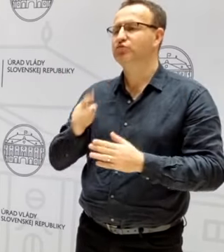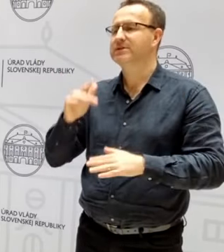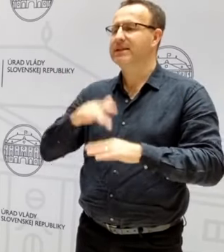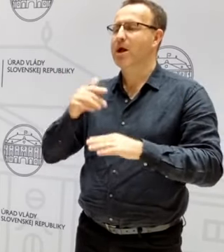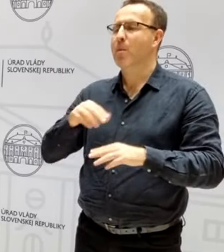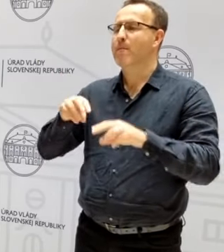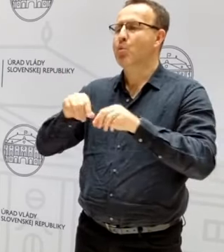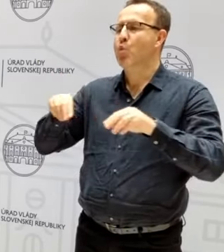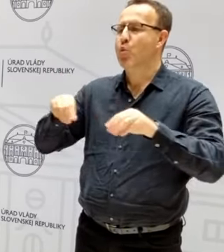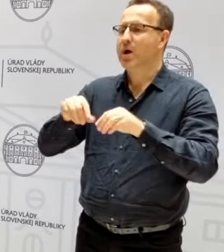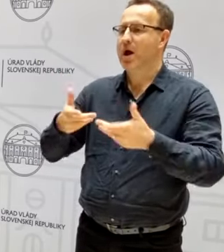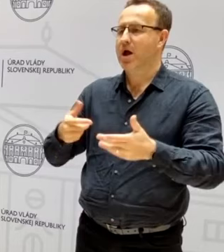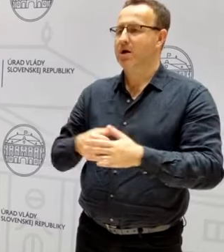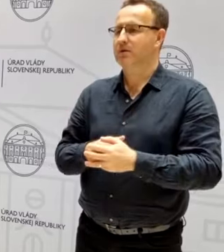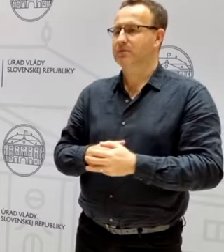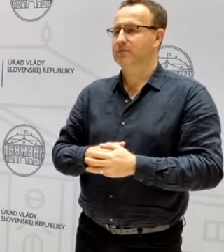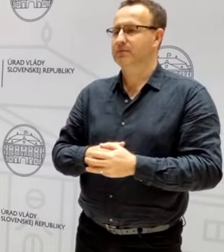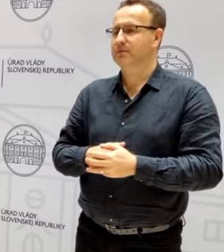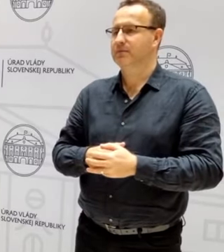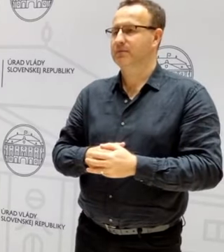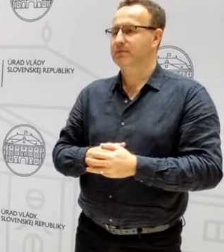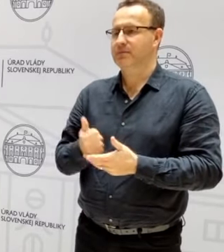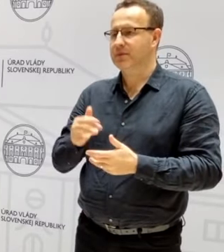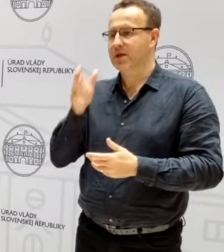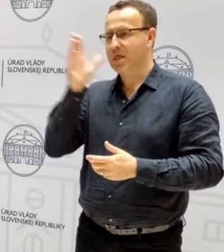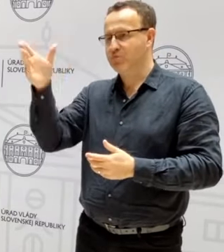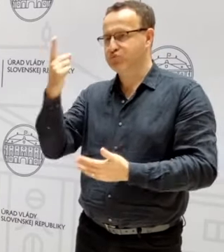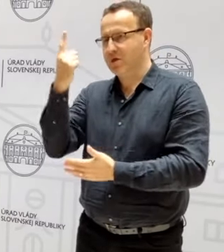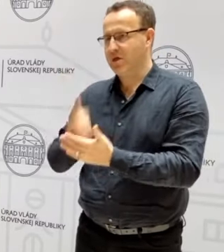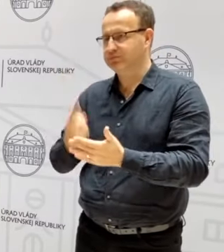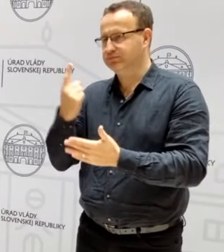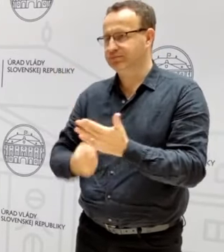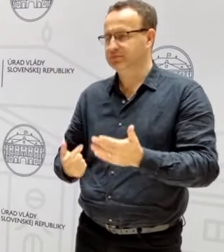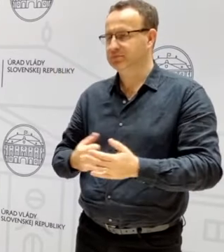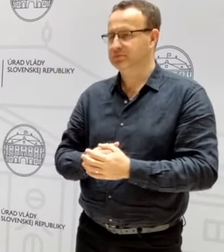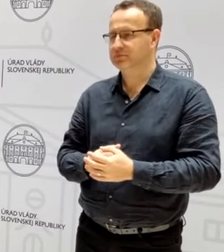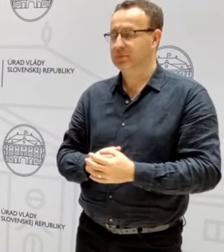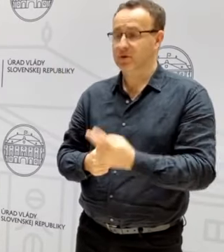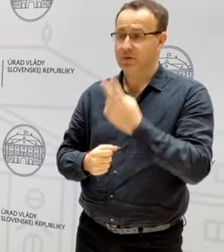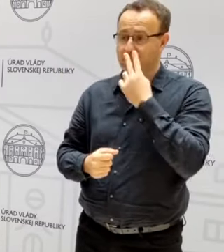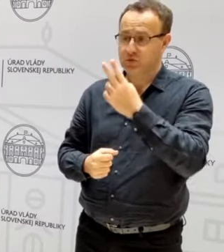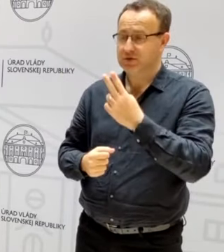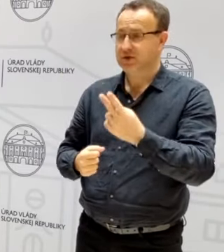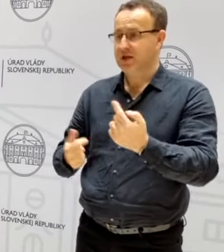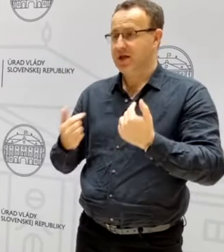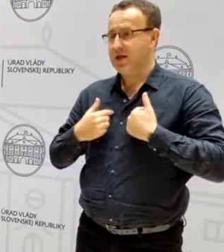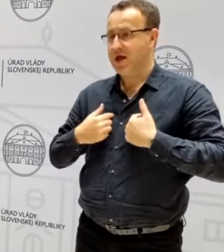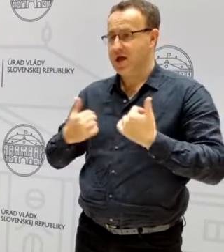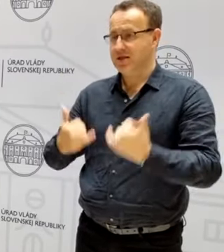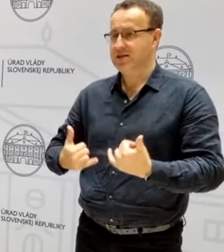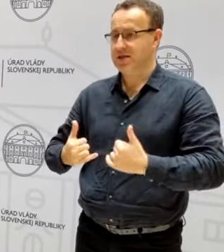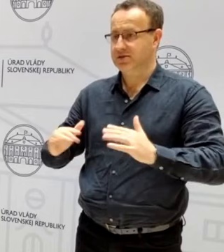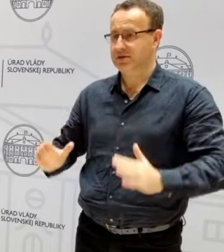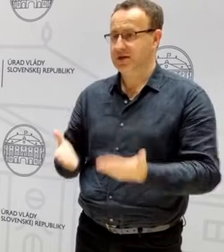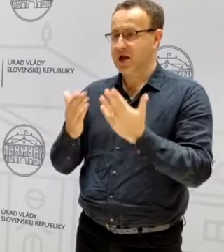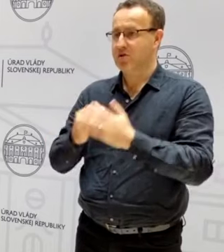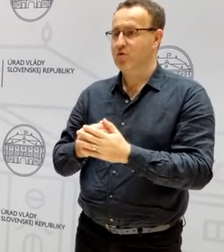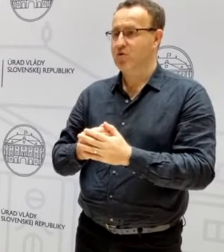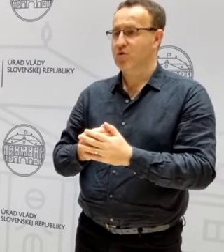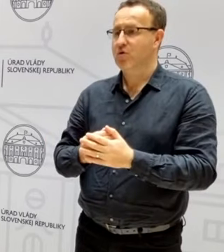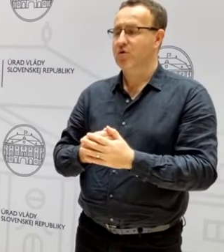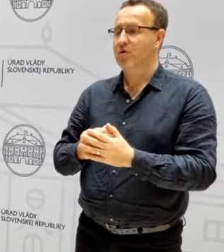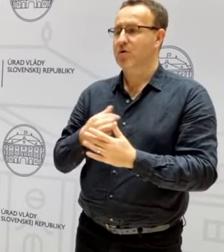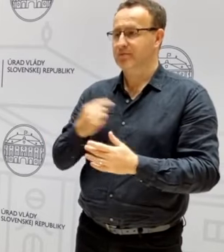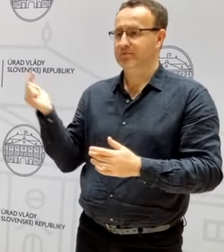nebudú žiadne výpadky. Pozrite sa, ja som aj dneska ráno cestou na